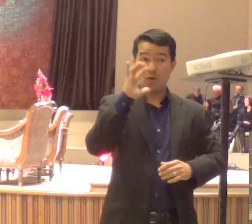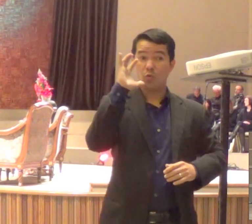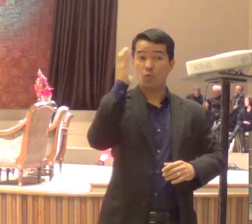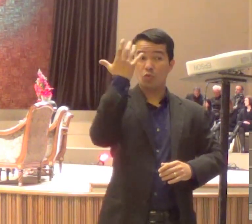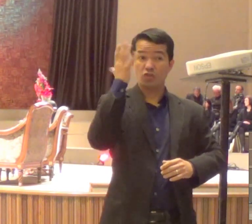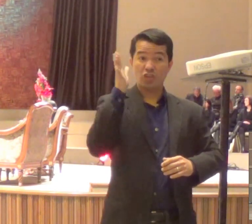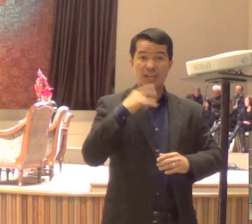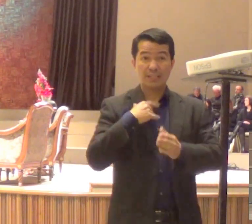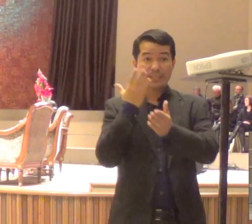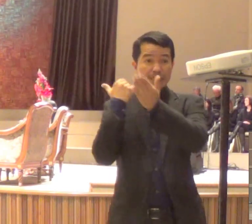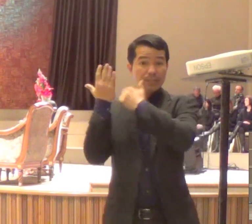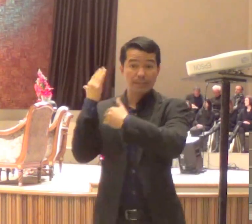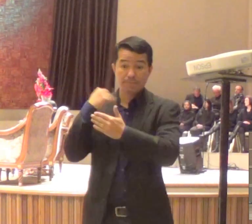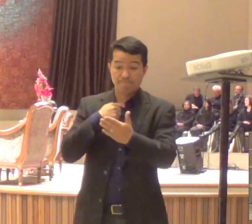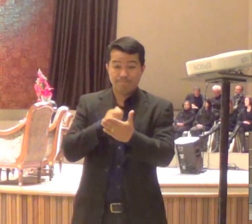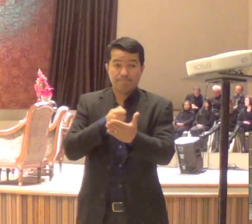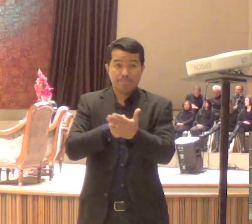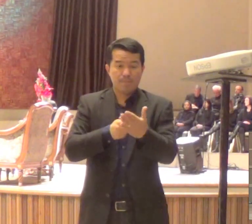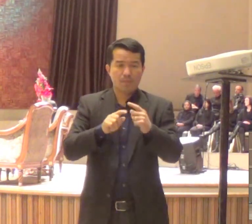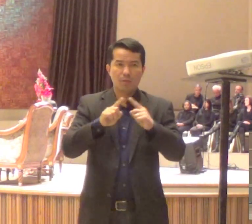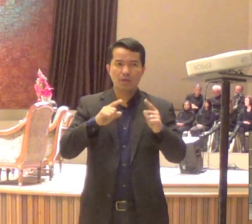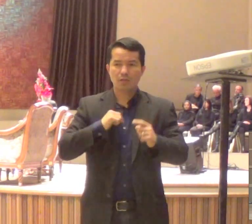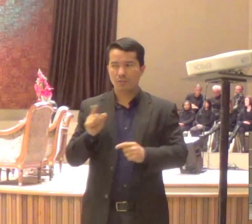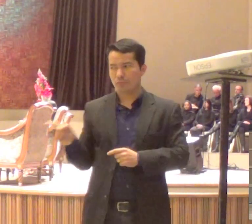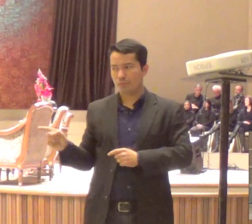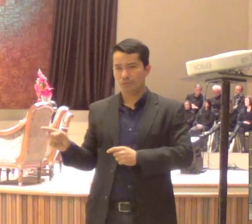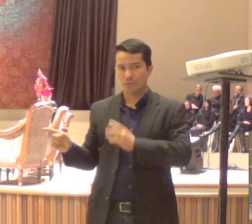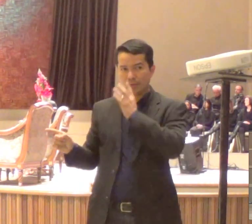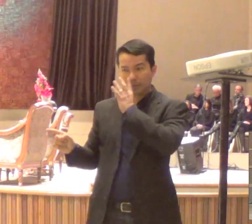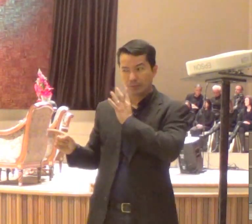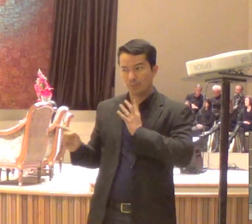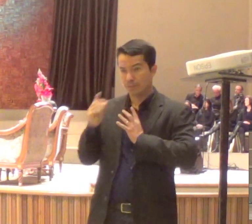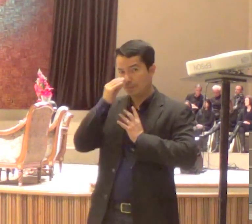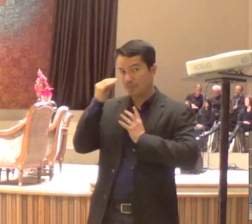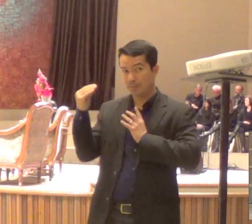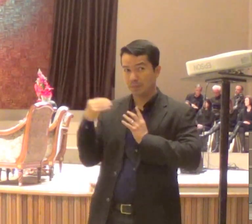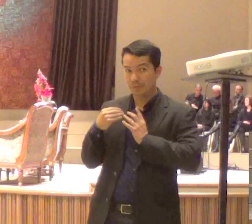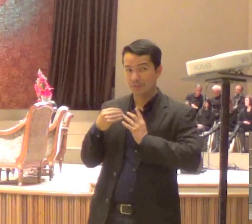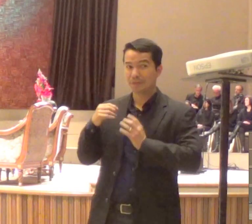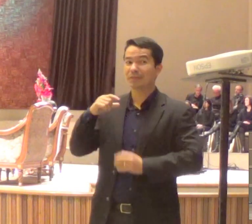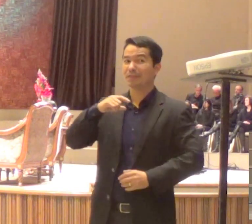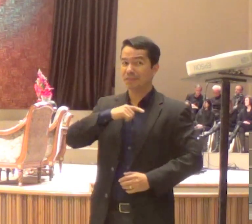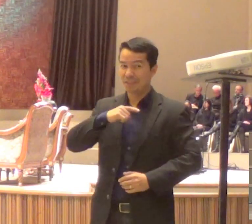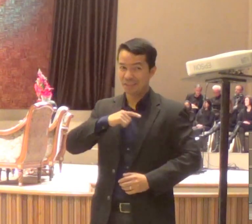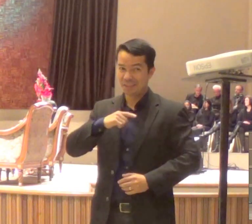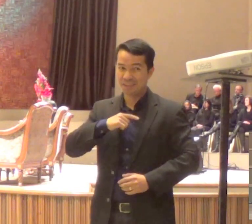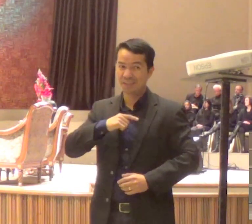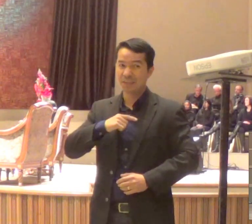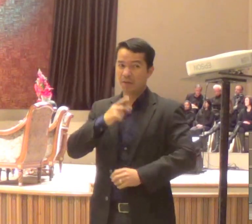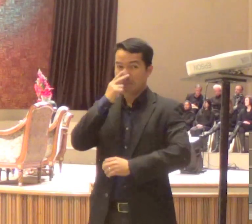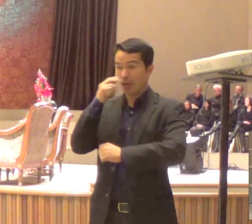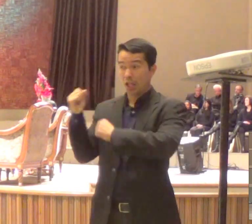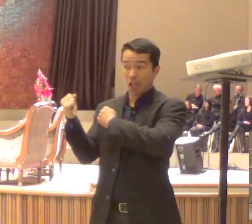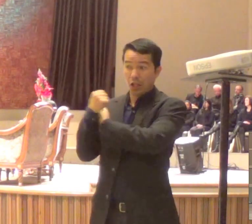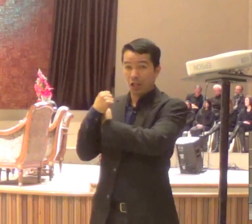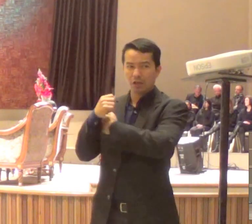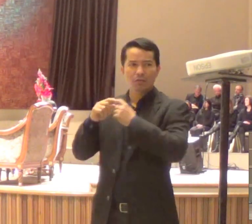ai daquele que o trair. E eles começaram a perguntar entre si, qual